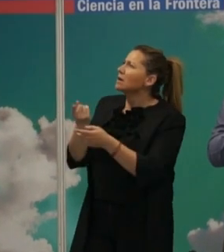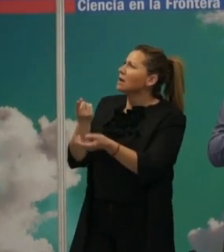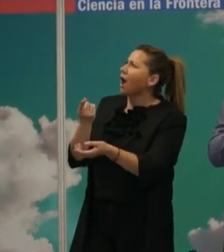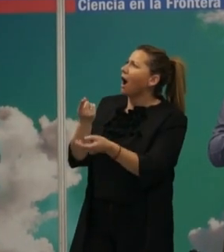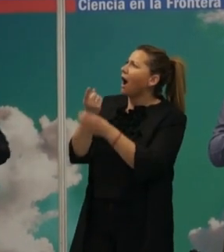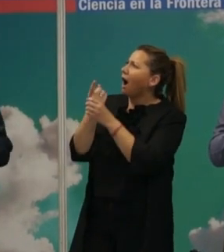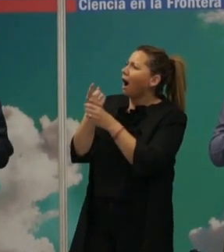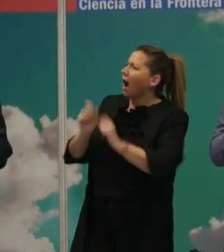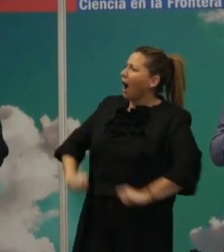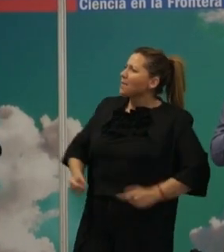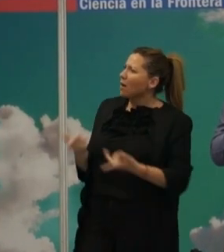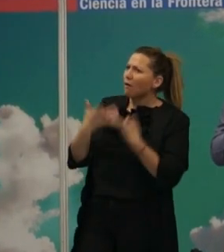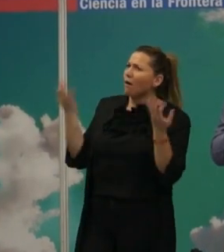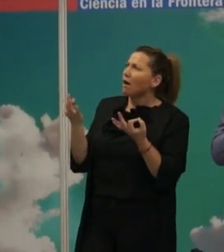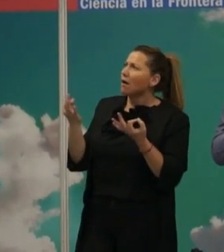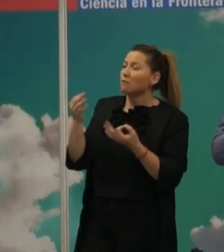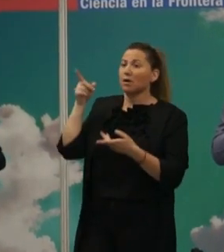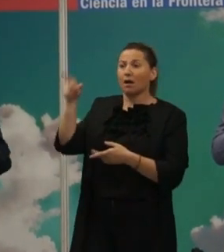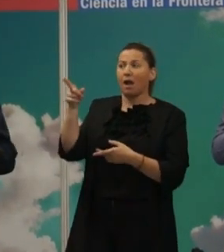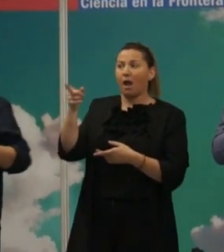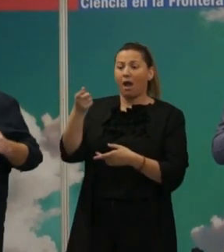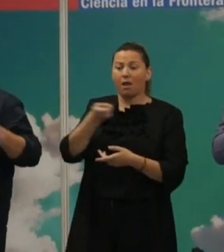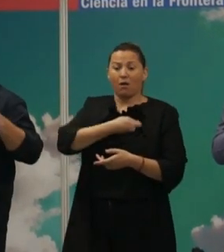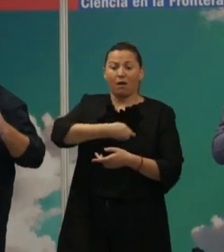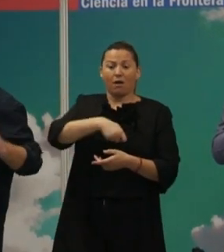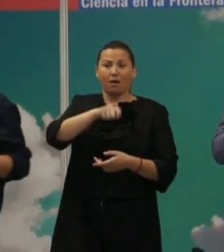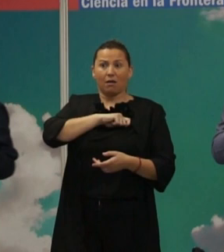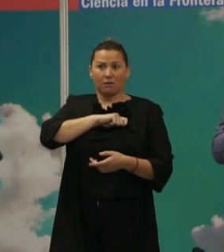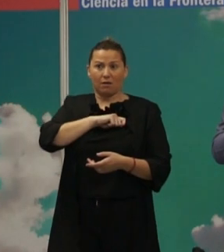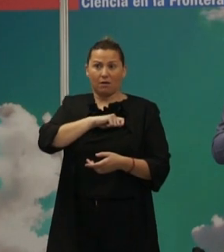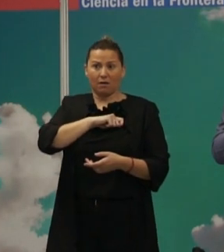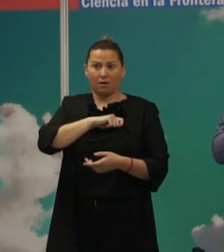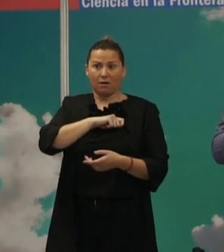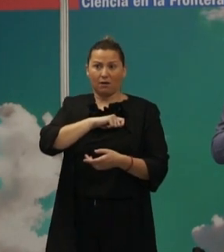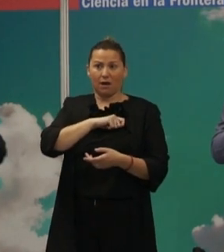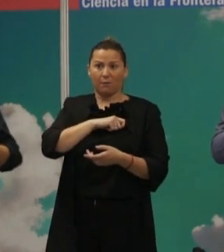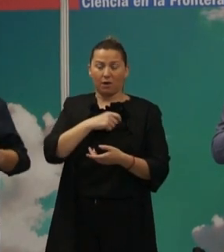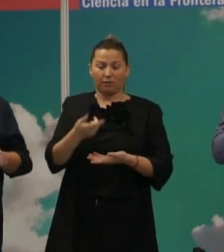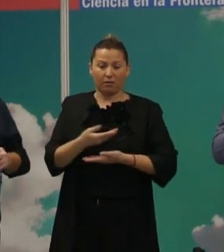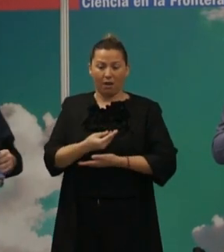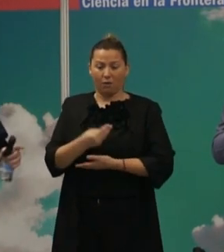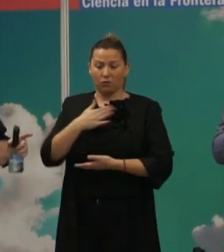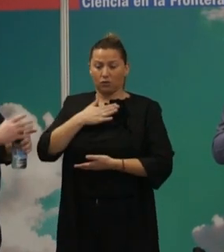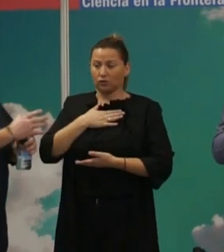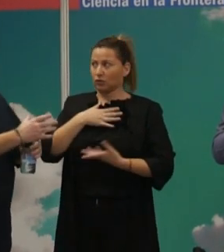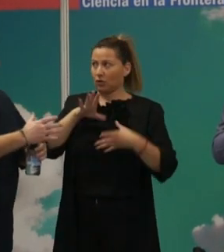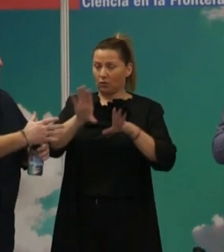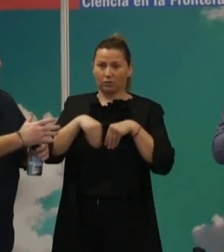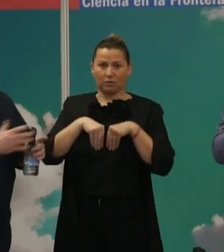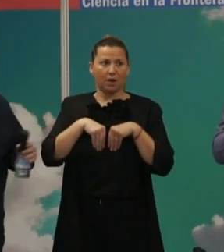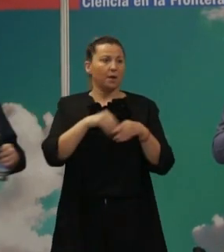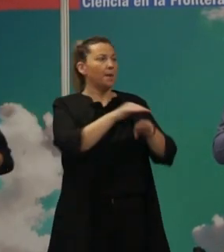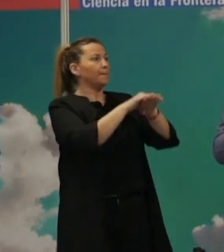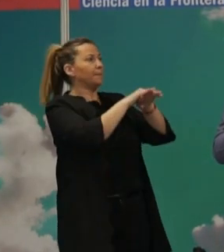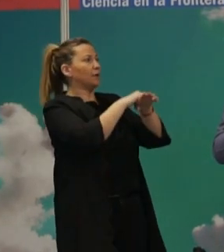abandonaron cerca de un cuartel de policía en una ciudad que antes nadie conocía. Cuando nosotros lo fuimos a adoptar, siento que esto es un poco más